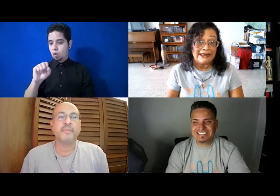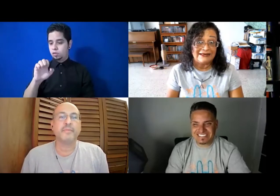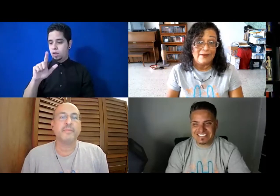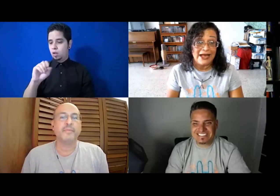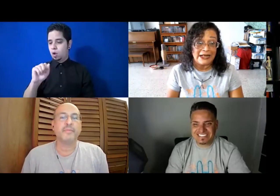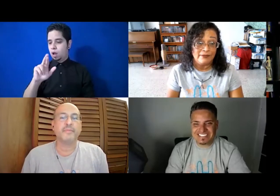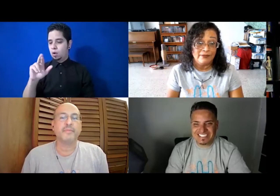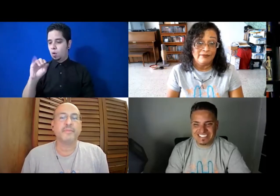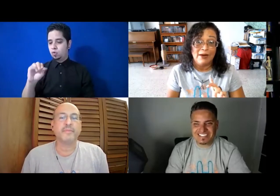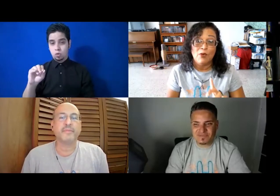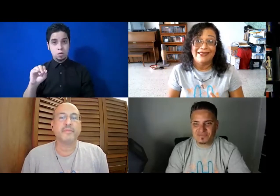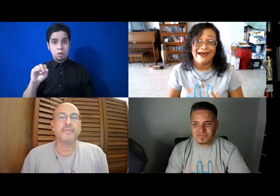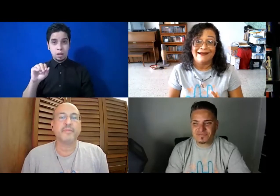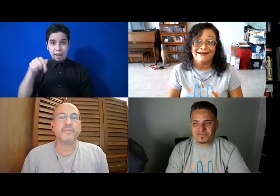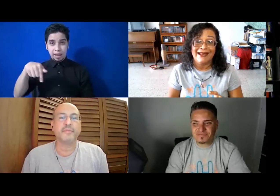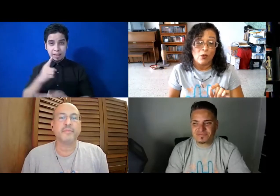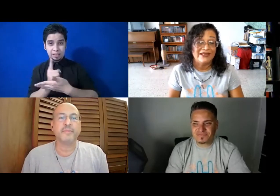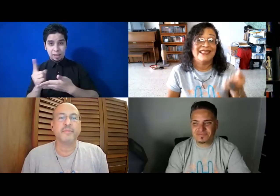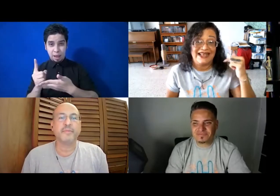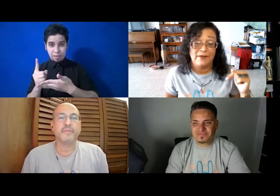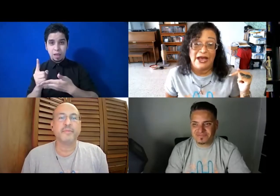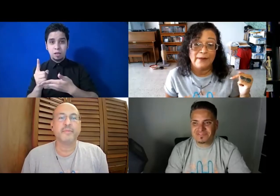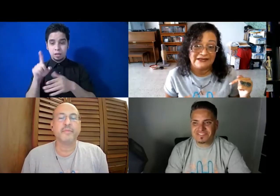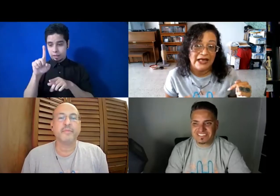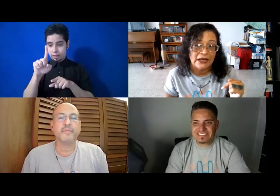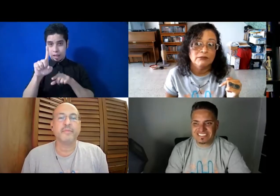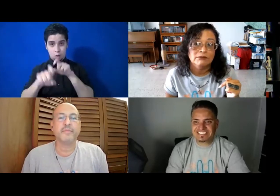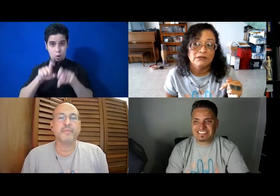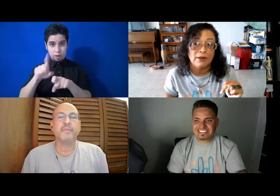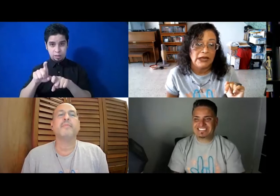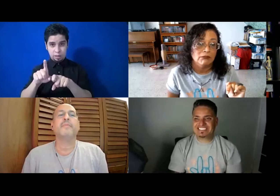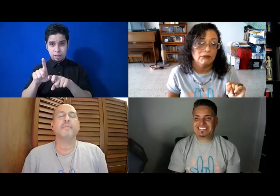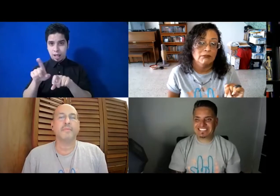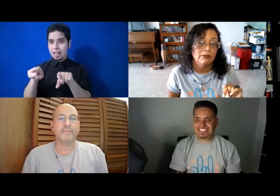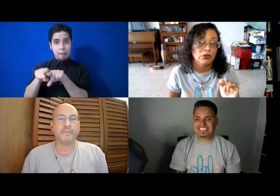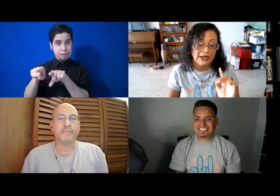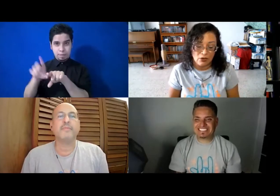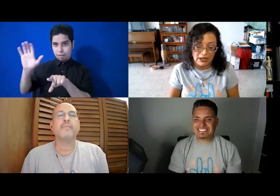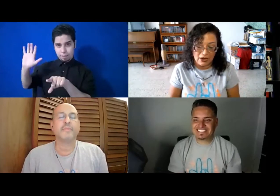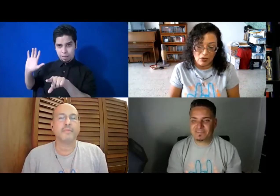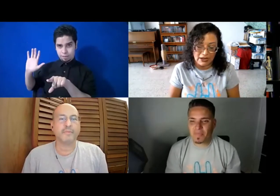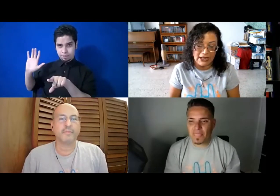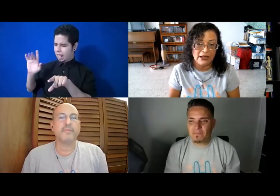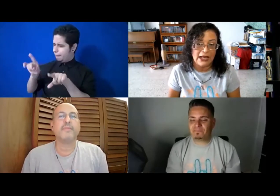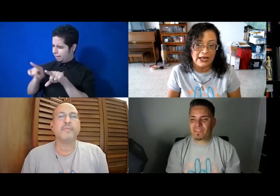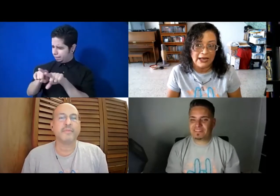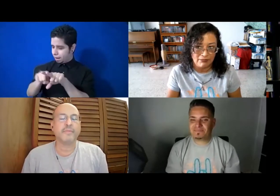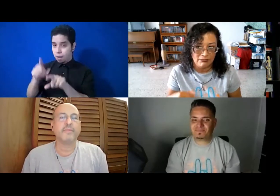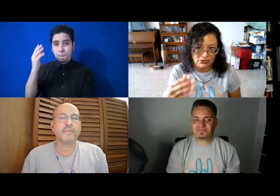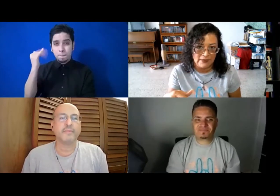esta semana vamos a dejar la encuesta de la semana pasada también, porque yo creo que, tú sabes,